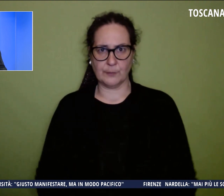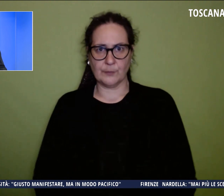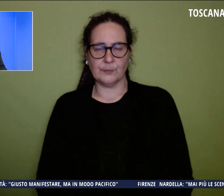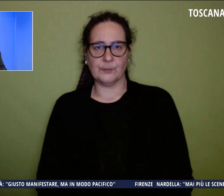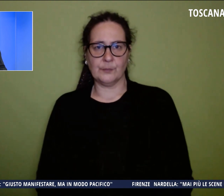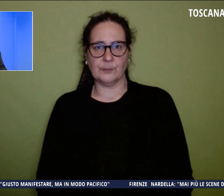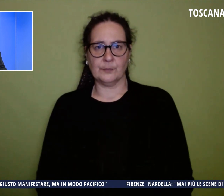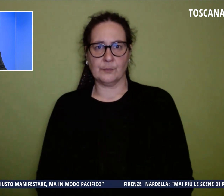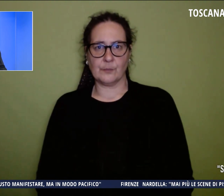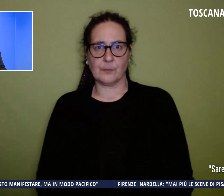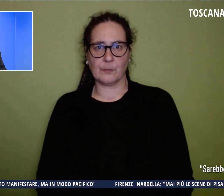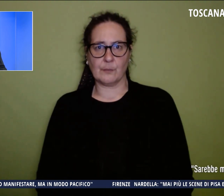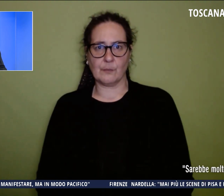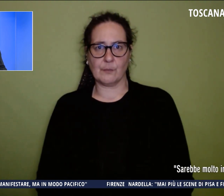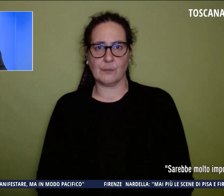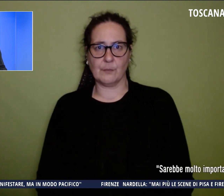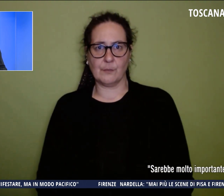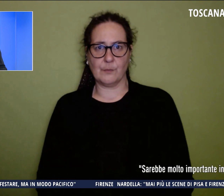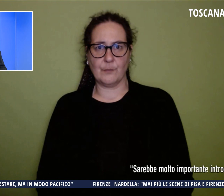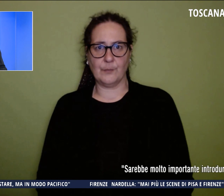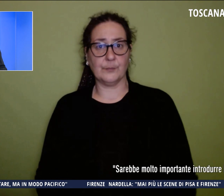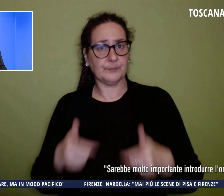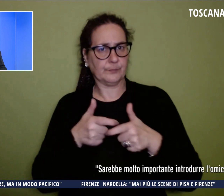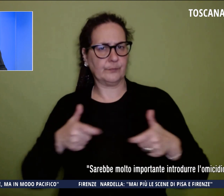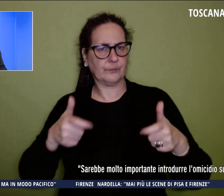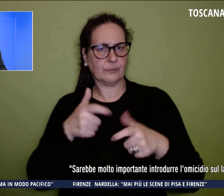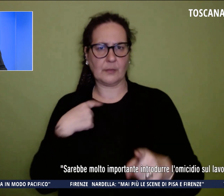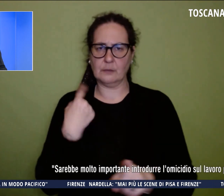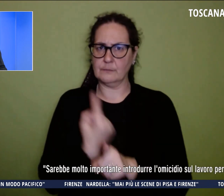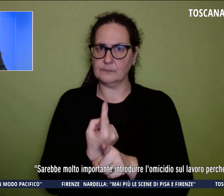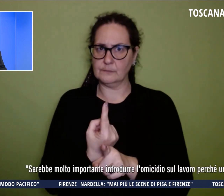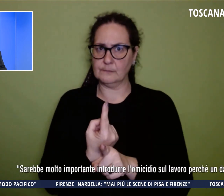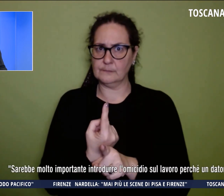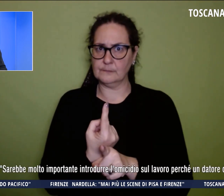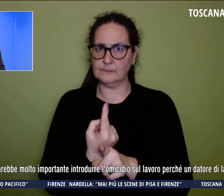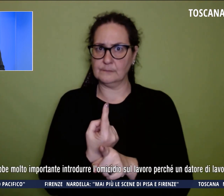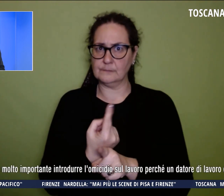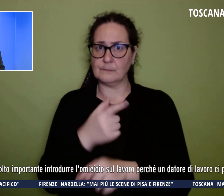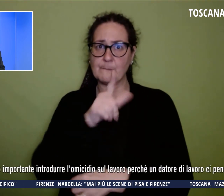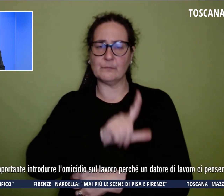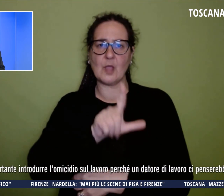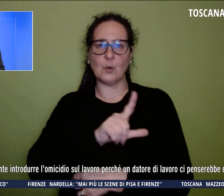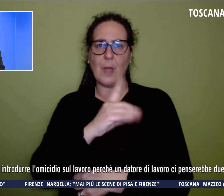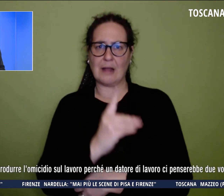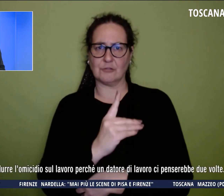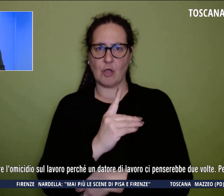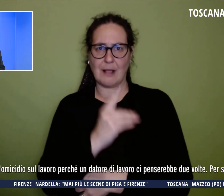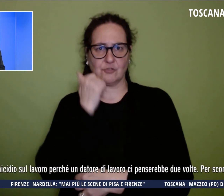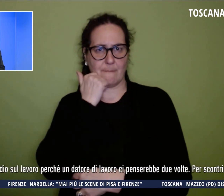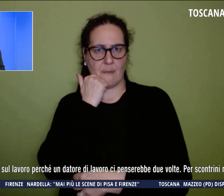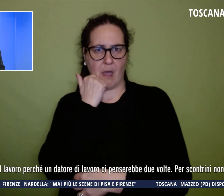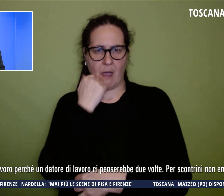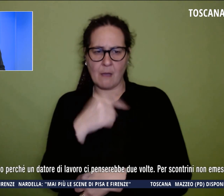E sempre nello stesso convegno, la mamma di Luana Dorazio, la 22enne, morta